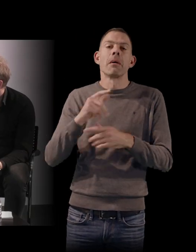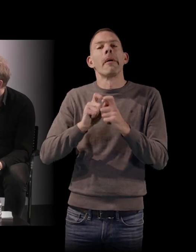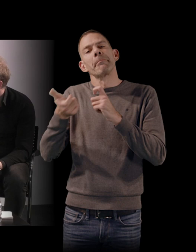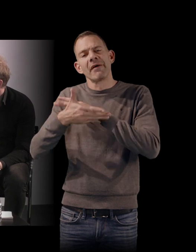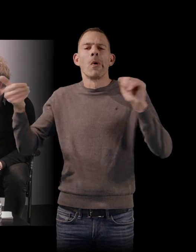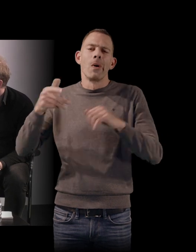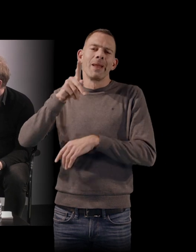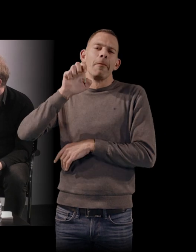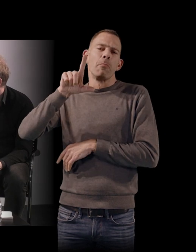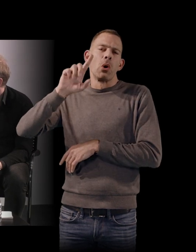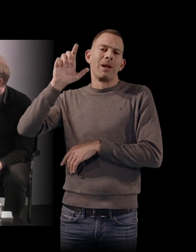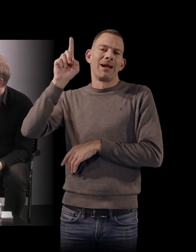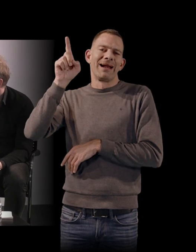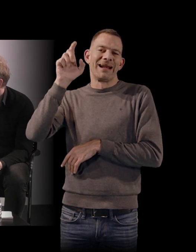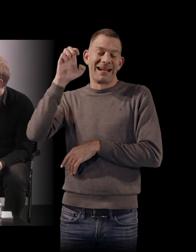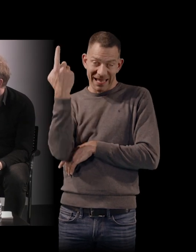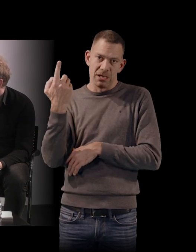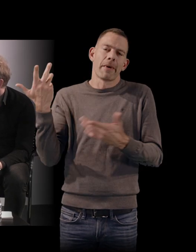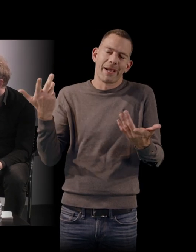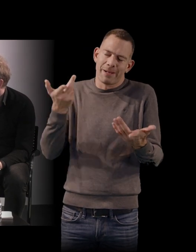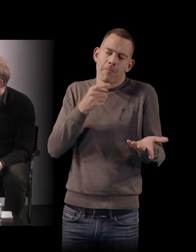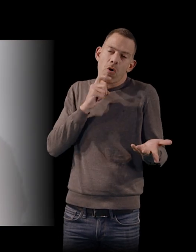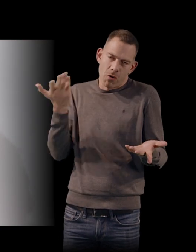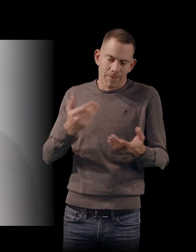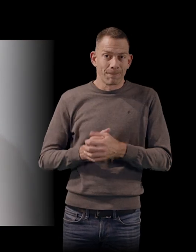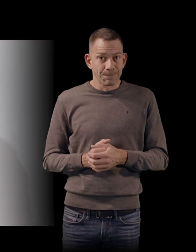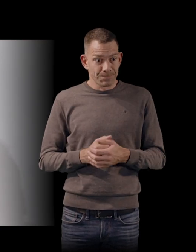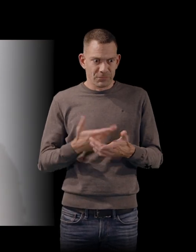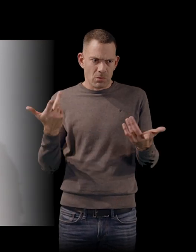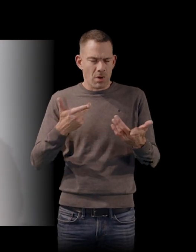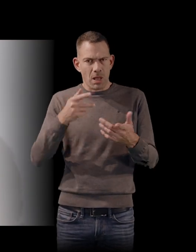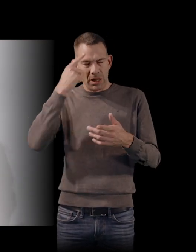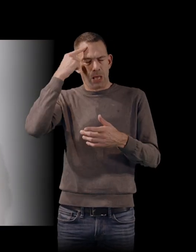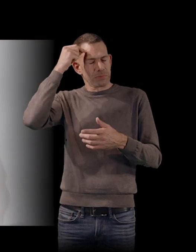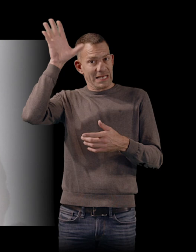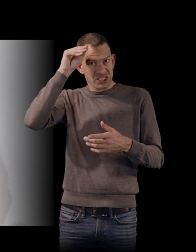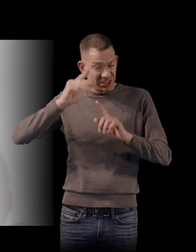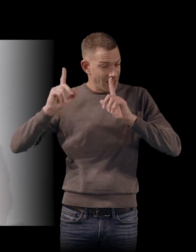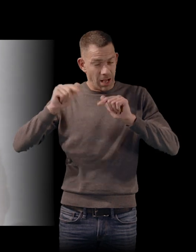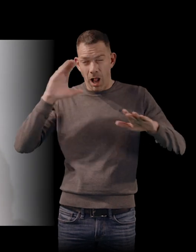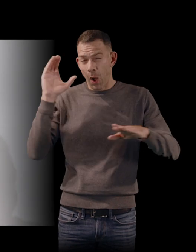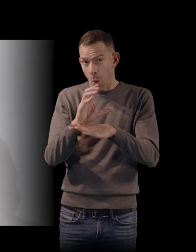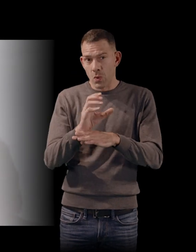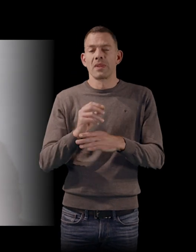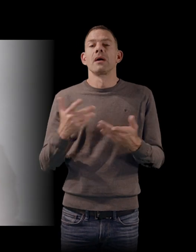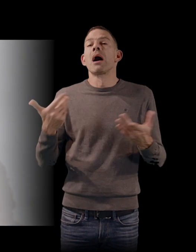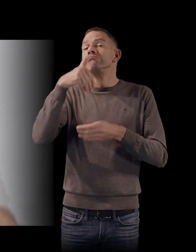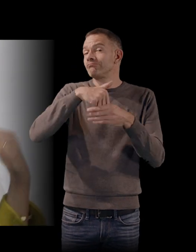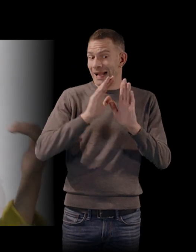mais ils ne'avaient pas encore à ce moment-là. Donc, il y eu plein de préjugés comme ça. Et j'en ai pas parlé dans le roman, mais si on remonte